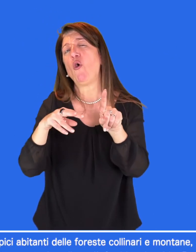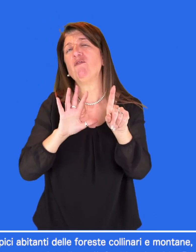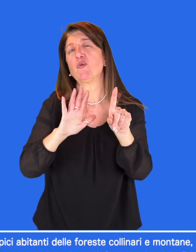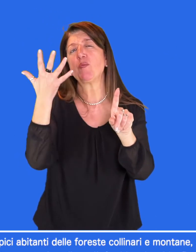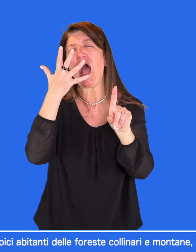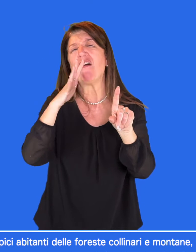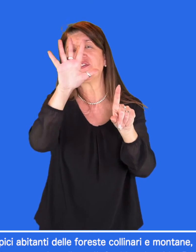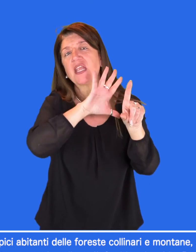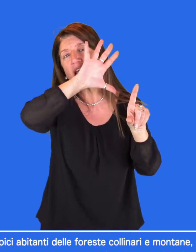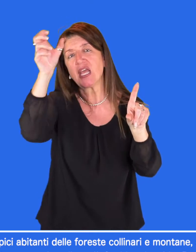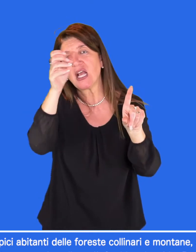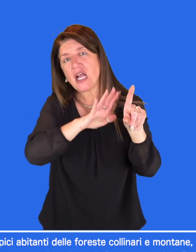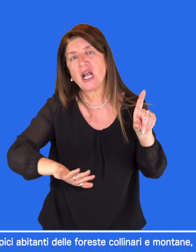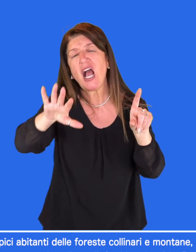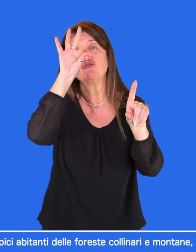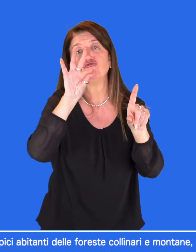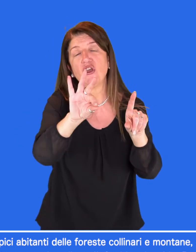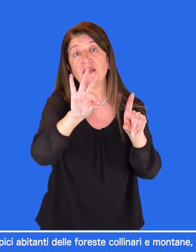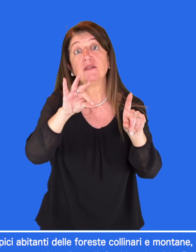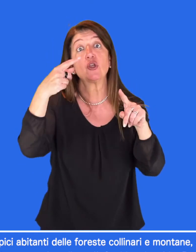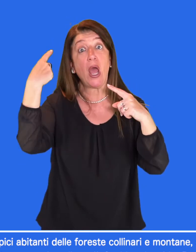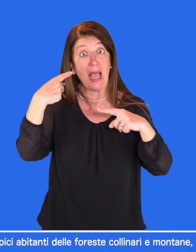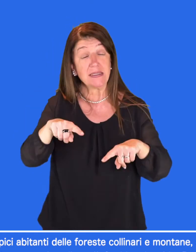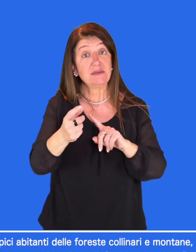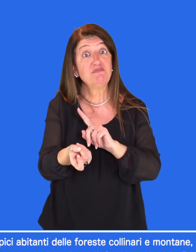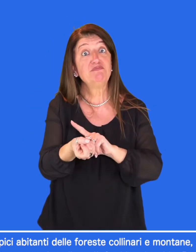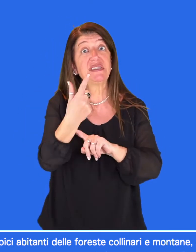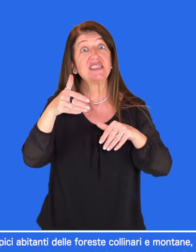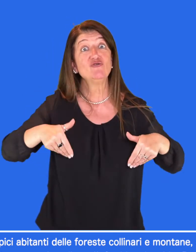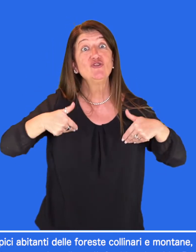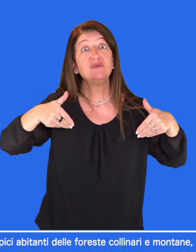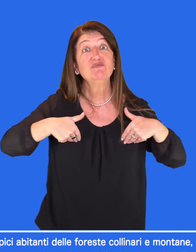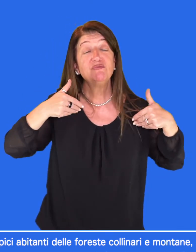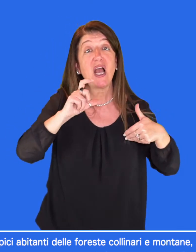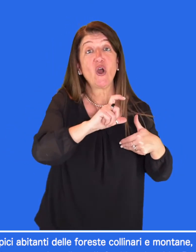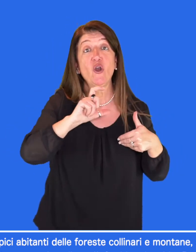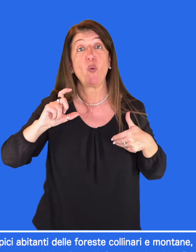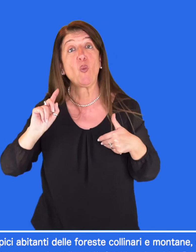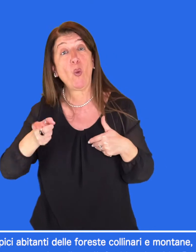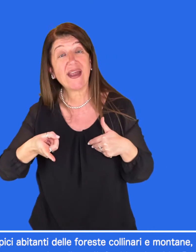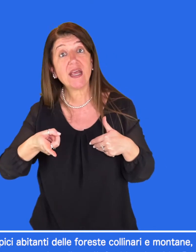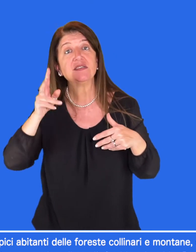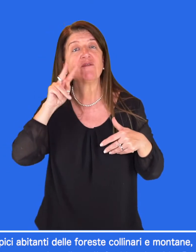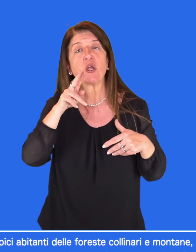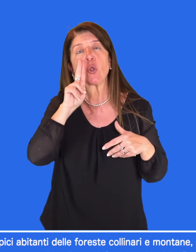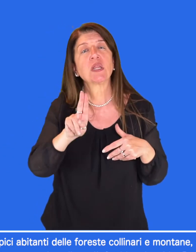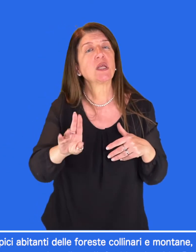Colobo, Guerezza, è uno dei più tipici abitanti delle foreste collinari e montane, dove,